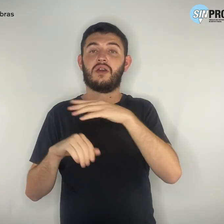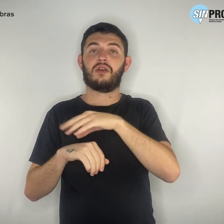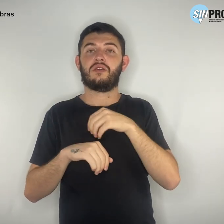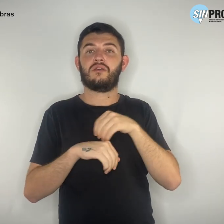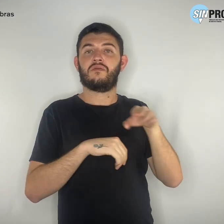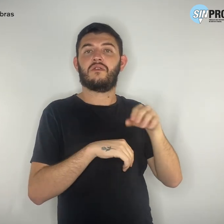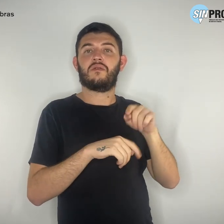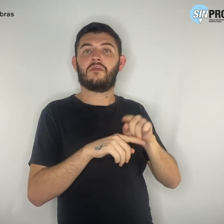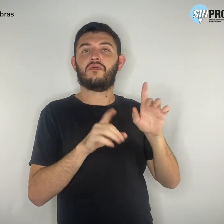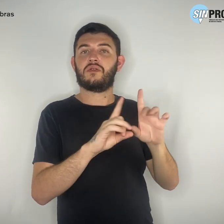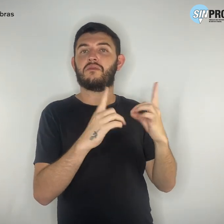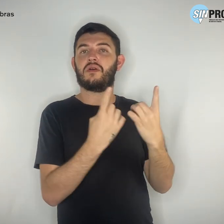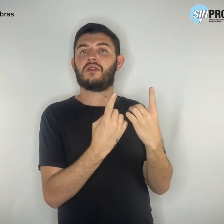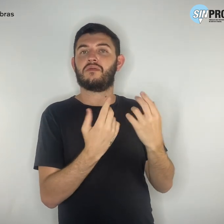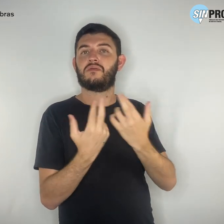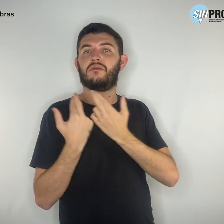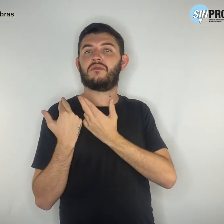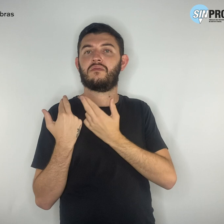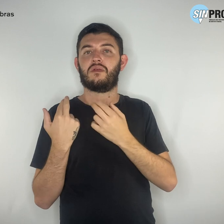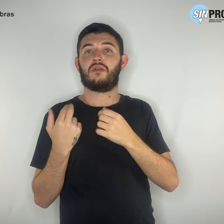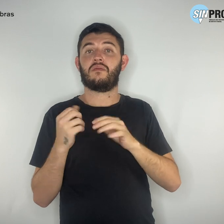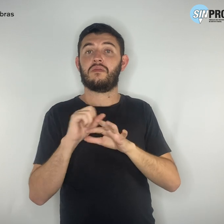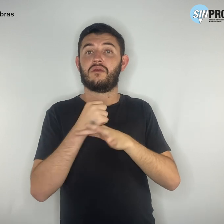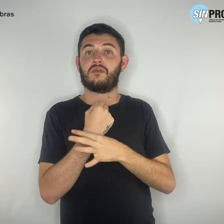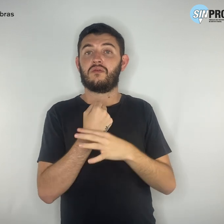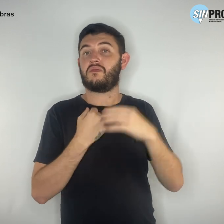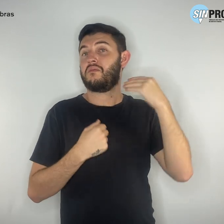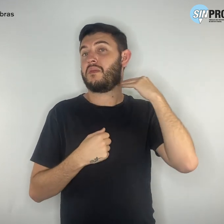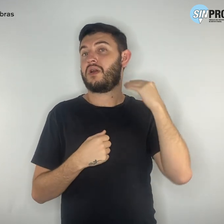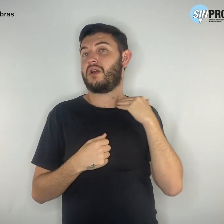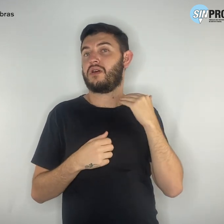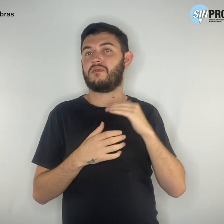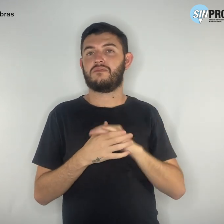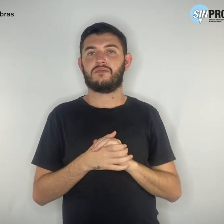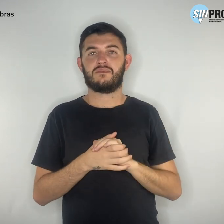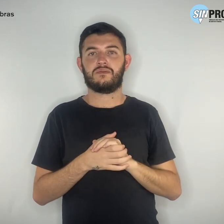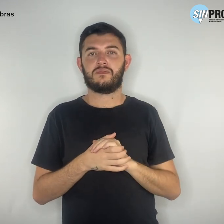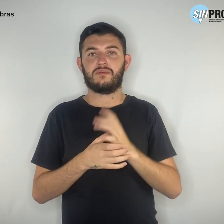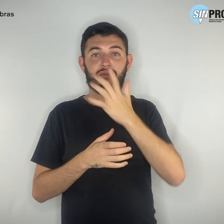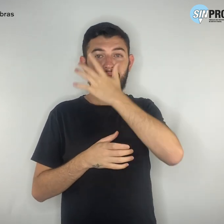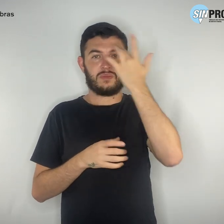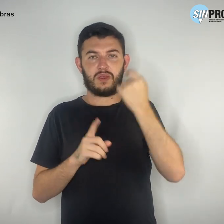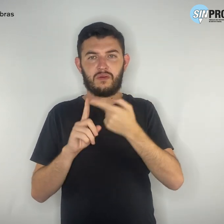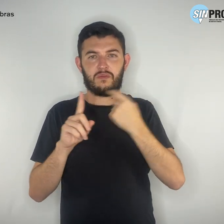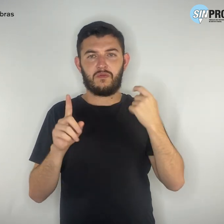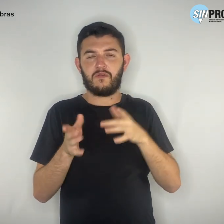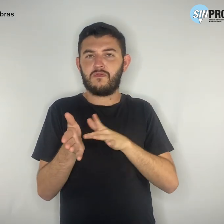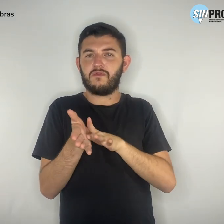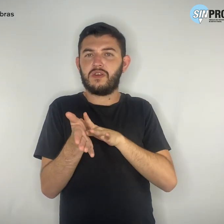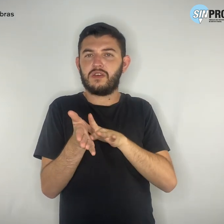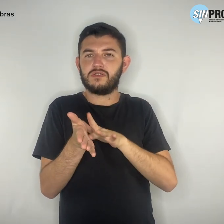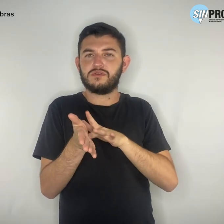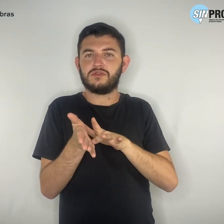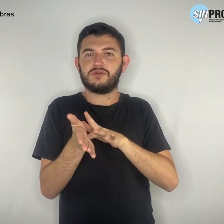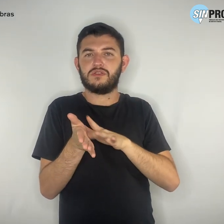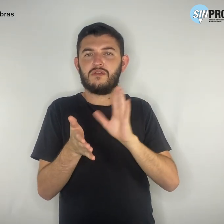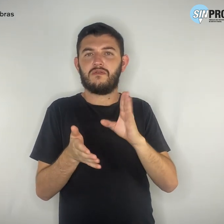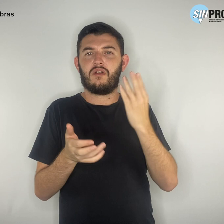responsável pela segurança bancária O golpista, que se passa pelo responsável do setor,